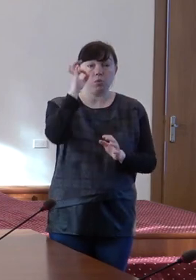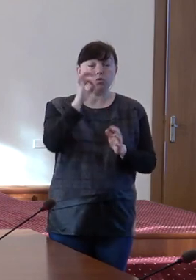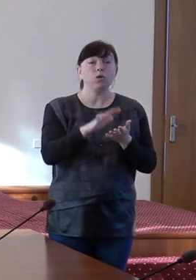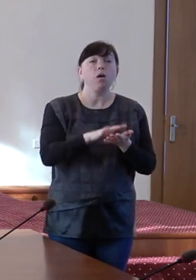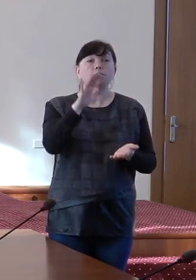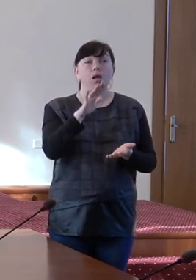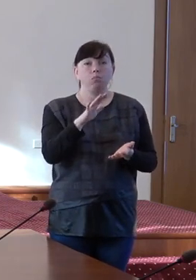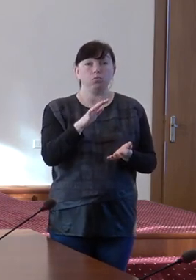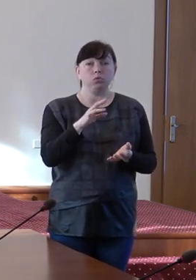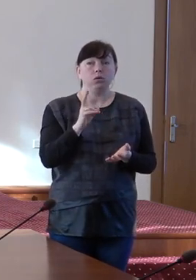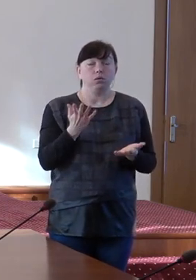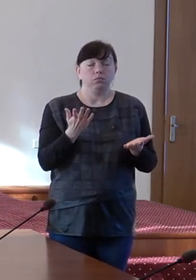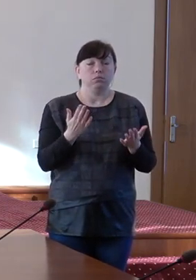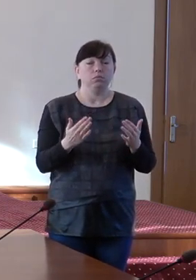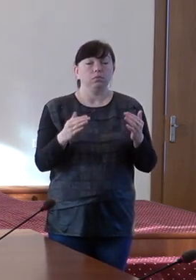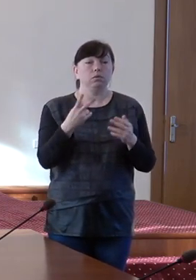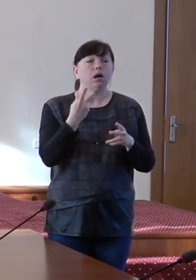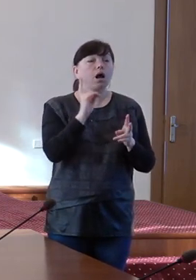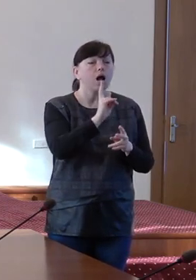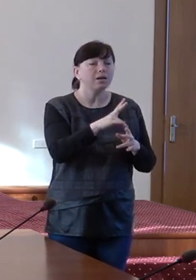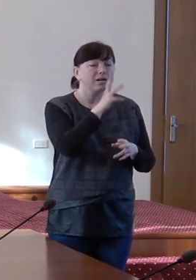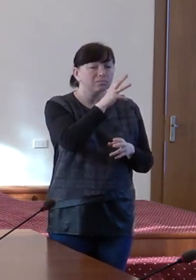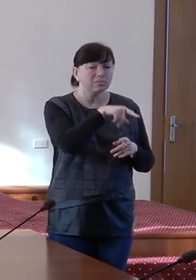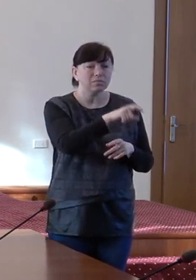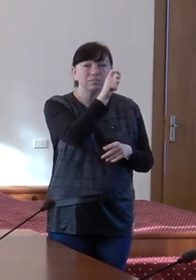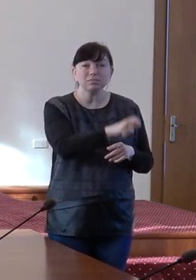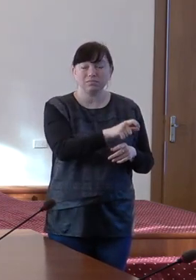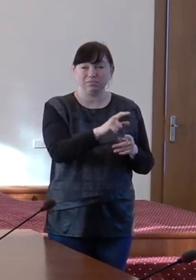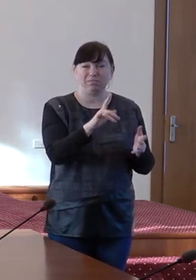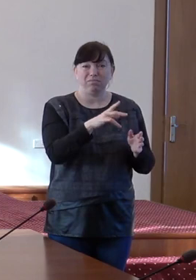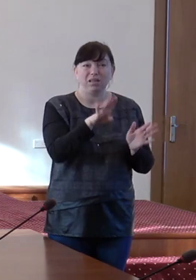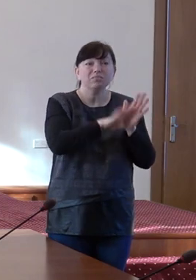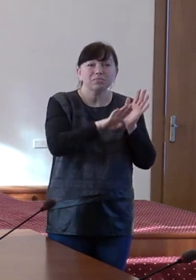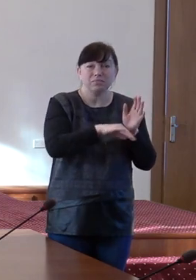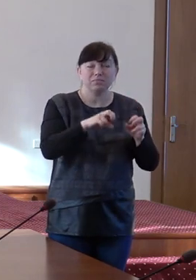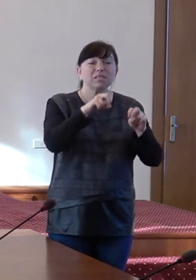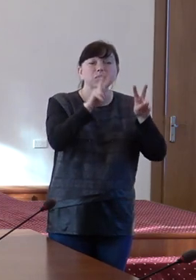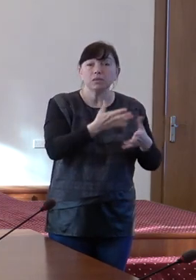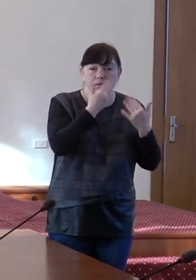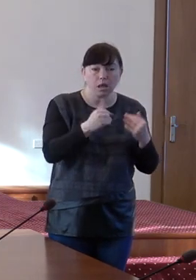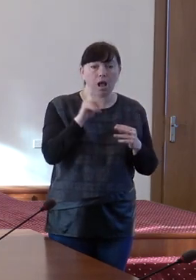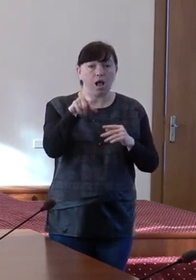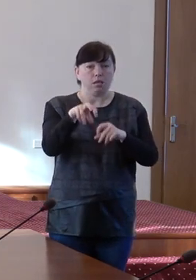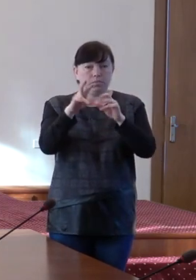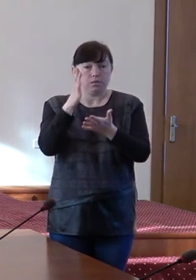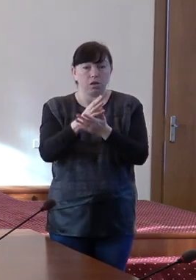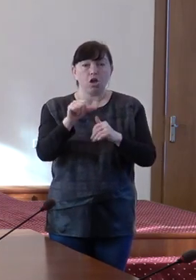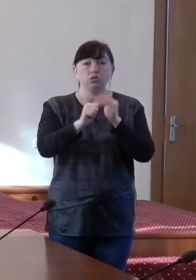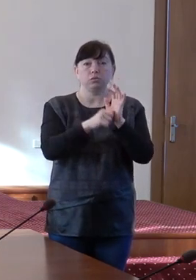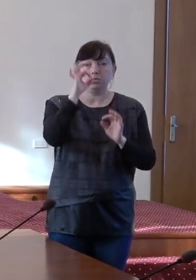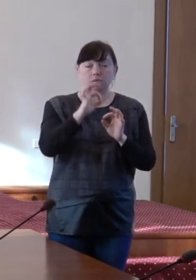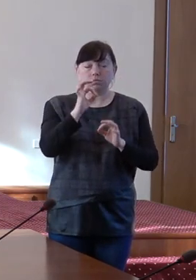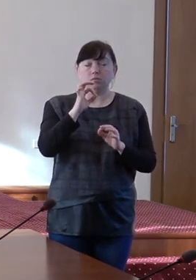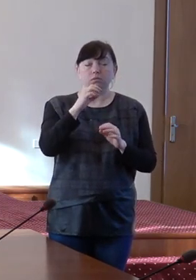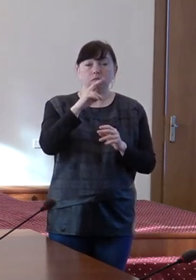comparativ cu munca necalificată. Noi avem situații când în unele raioane peste 30% din